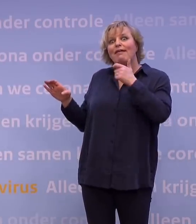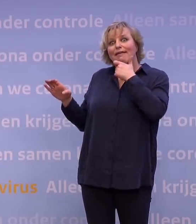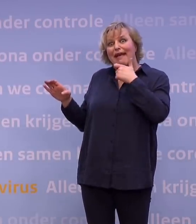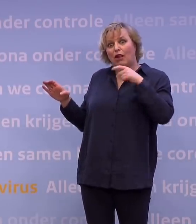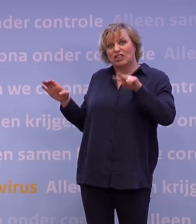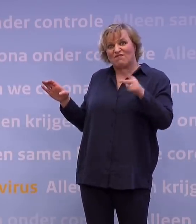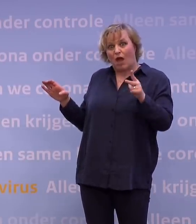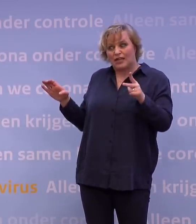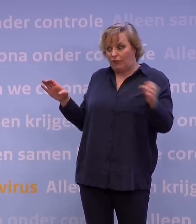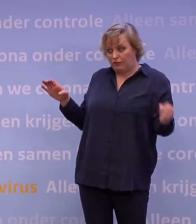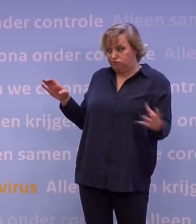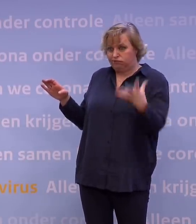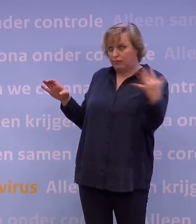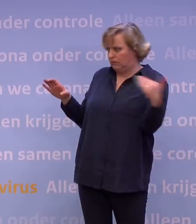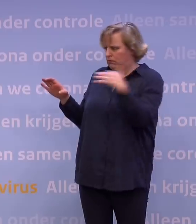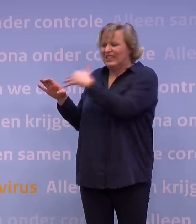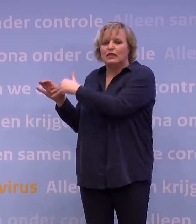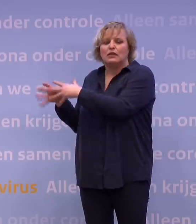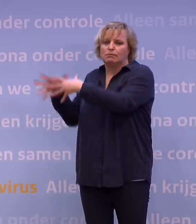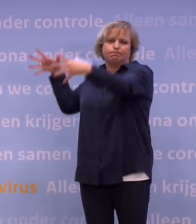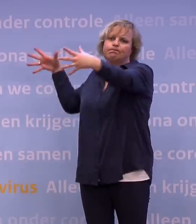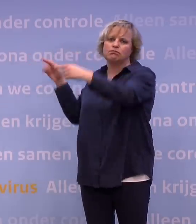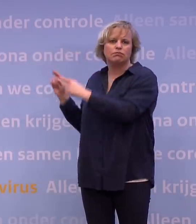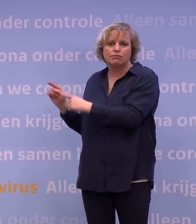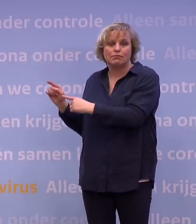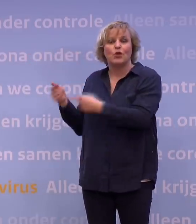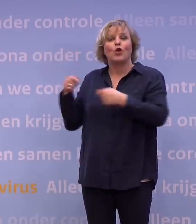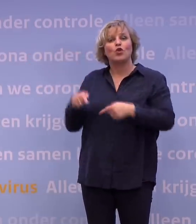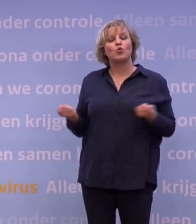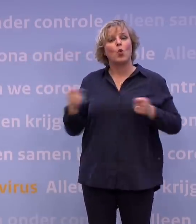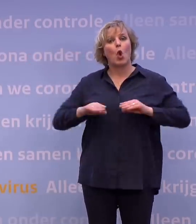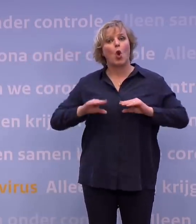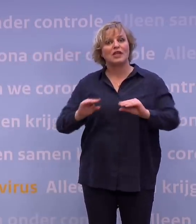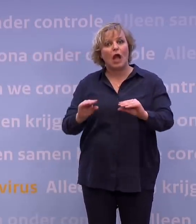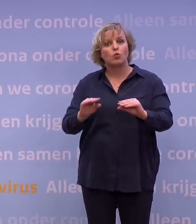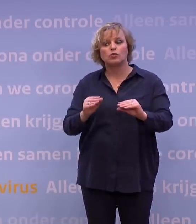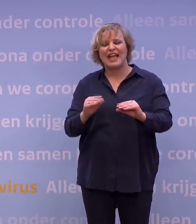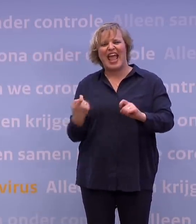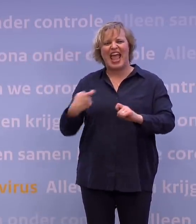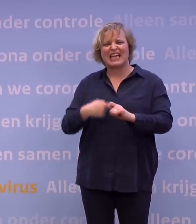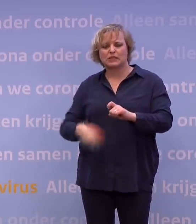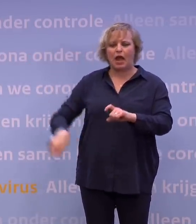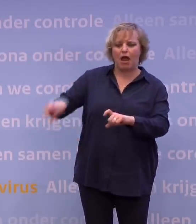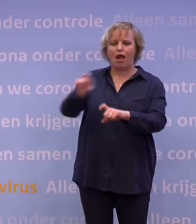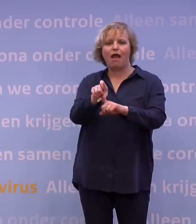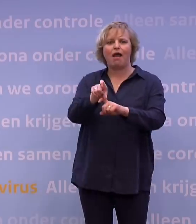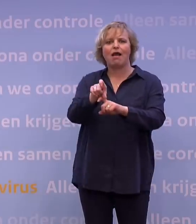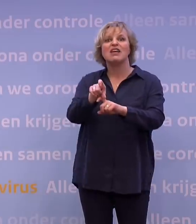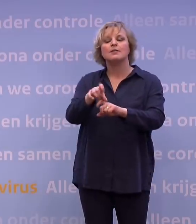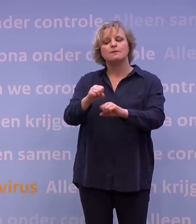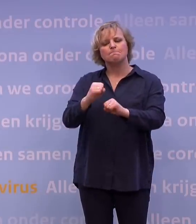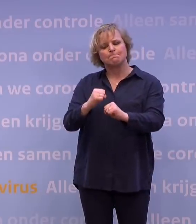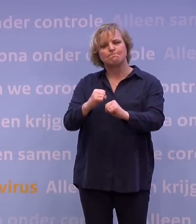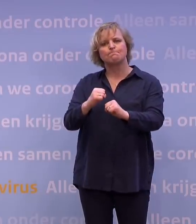is dat echt verkeerd. En tegelijkertijd, als je nu bereid bent, terwijl je toch al in de lockdown zit, dit extra te doen, je niet alleen je beter